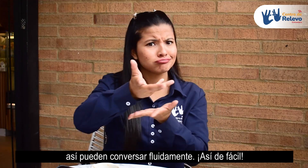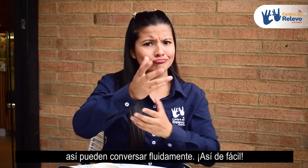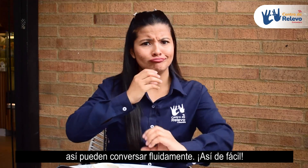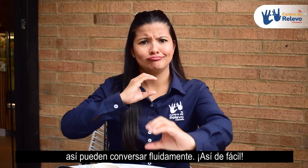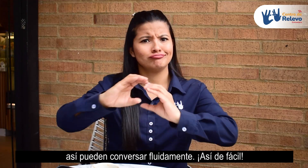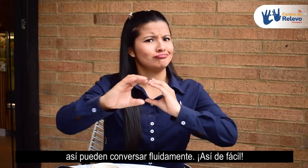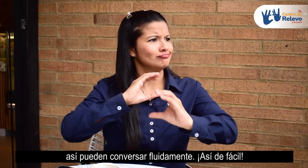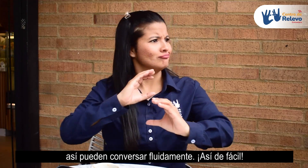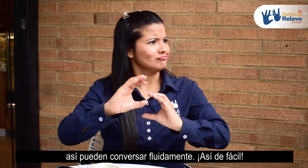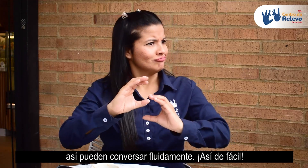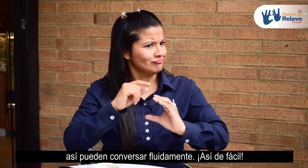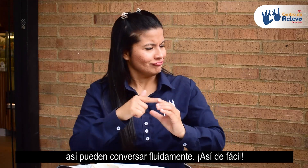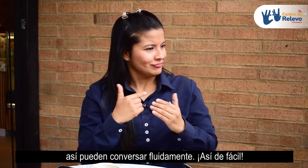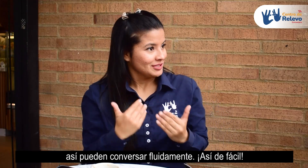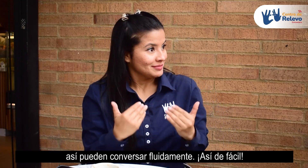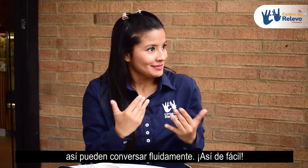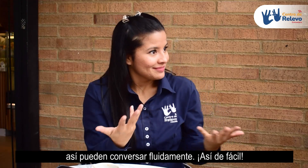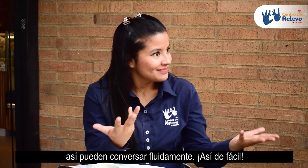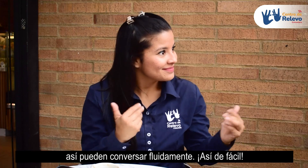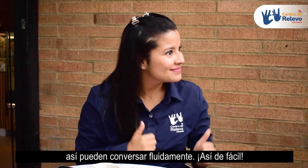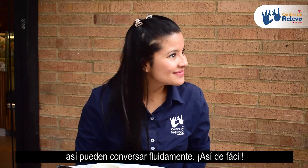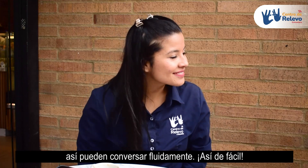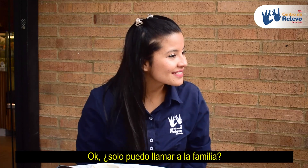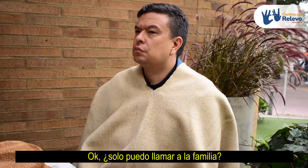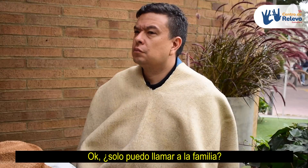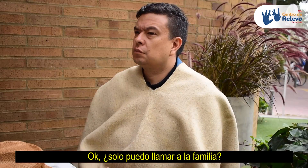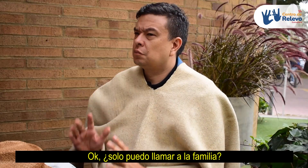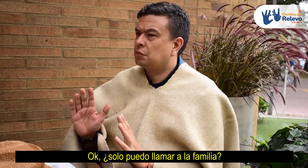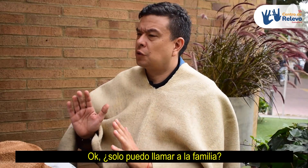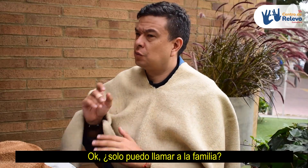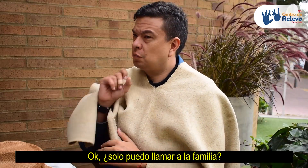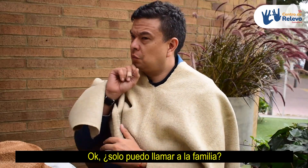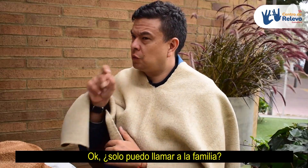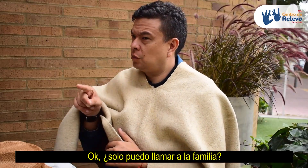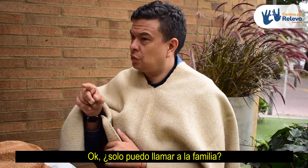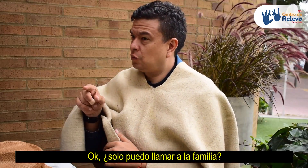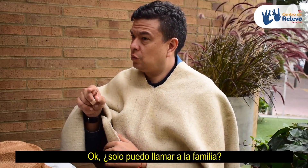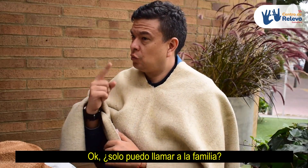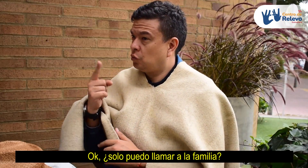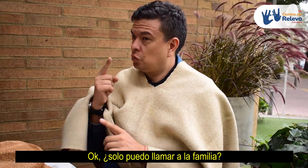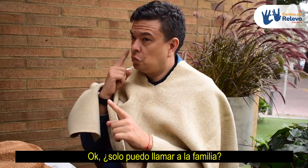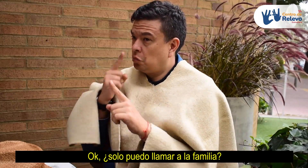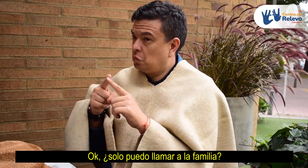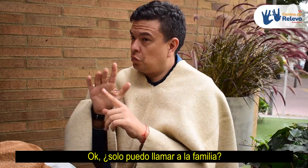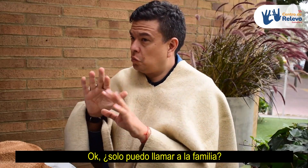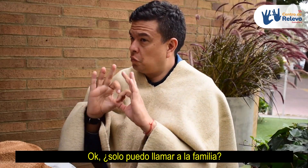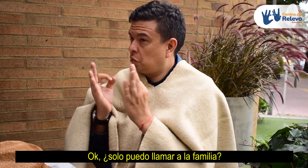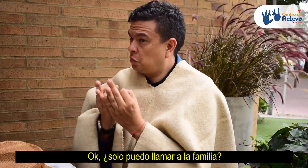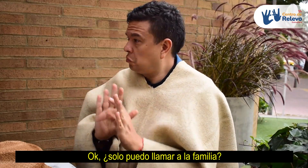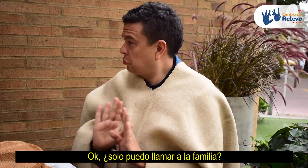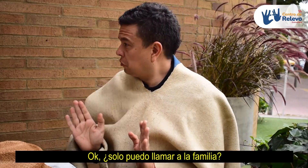Así de fácil Ok, ¿solo puedo llamar a mi familia?